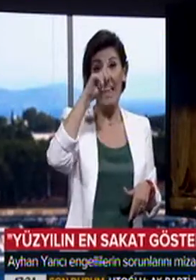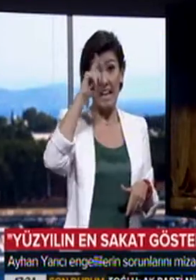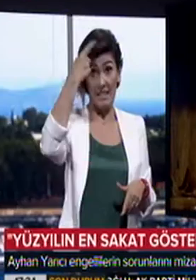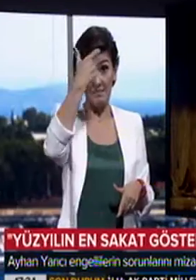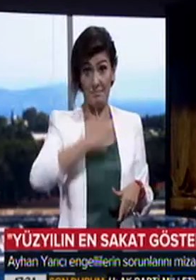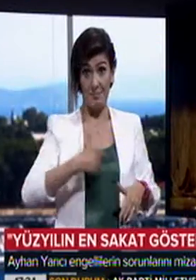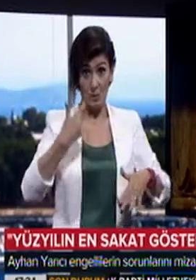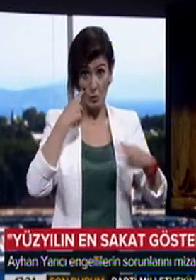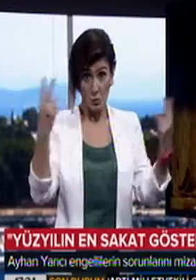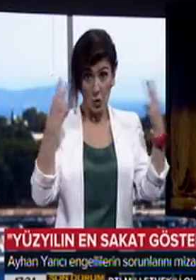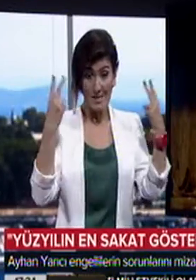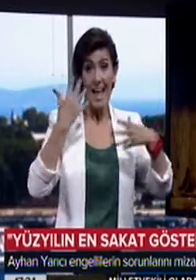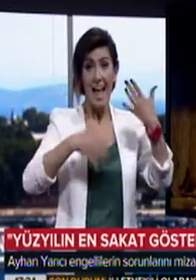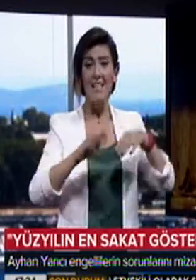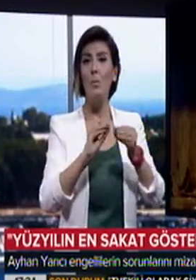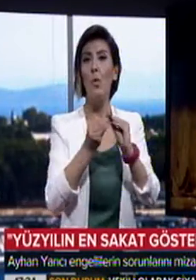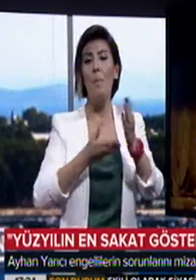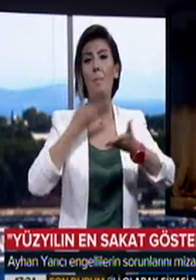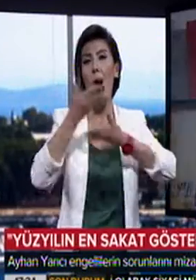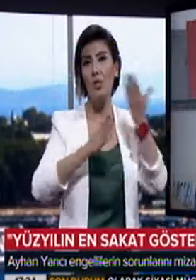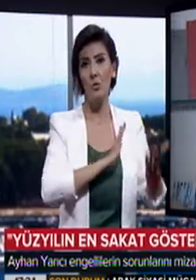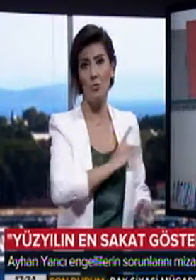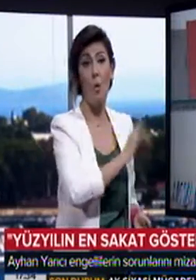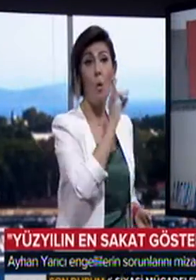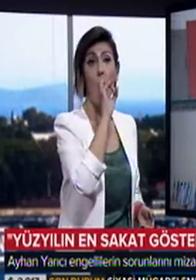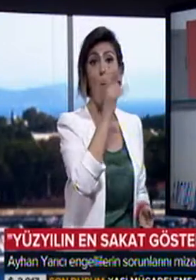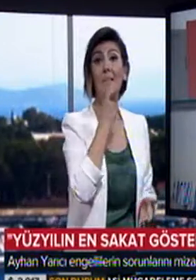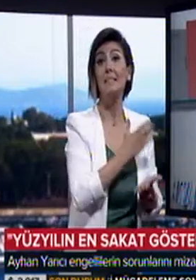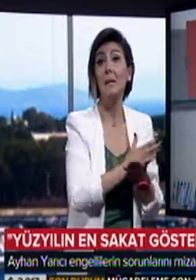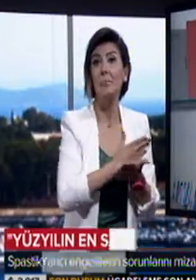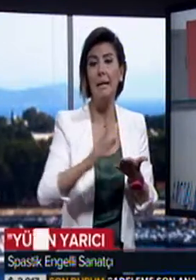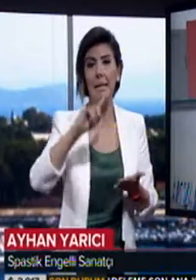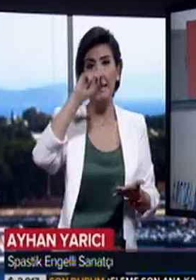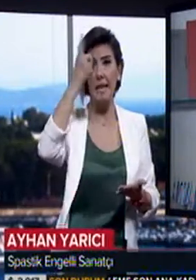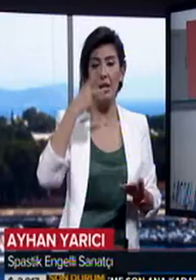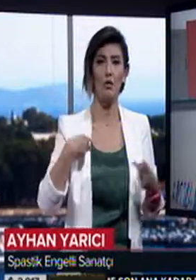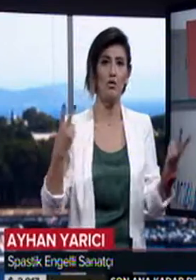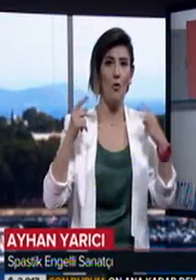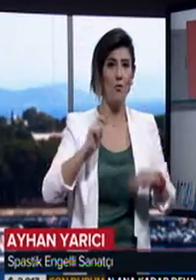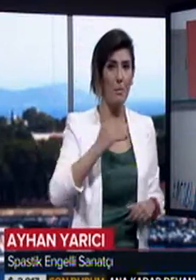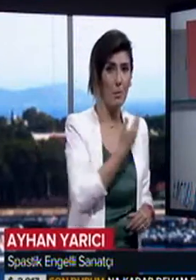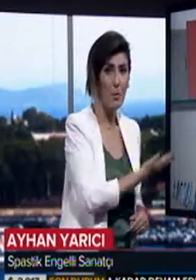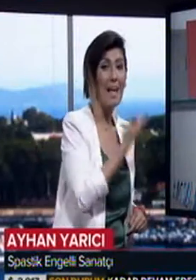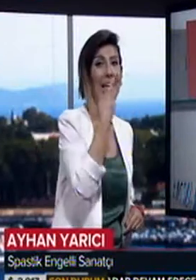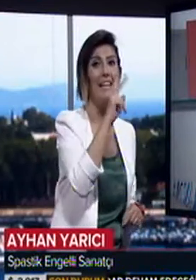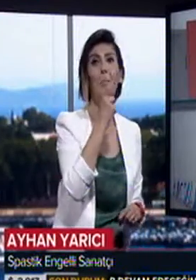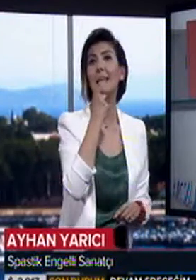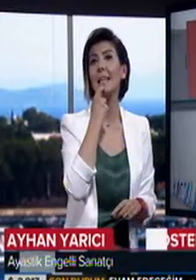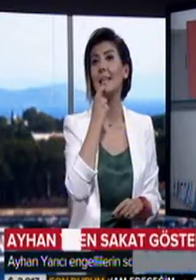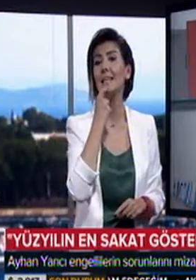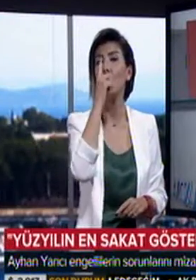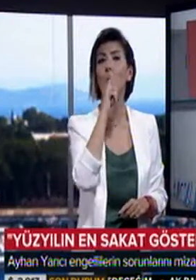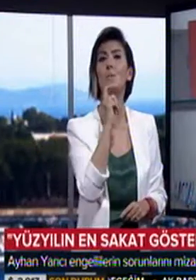gösterisiyle engellilerin sorunlarına dikkat çekiyor. 15 yıldan beri tek kişilik şöne yapıyorum. 2000 yılında